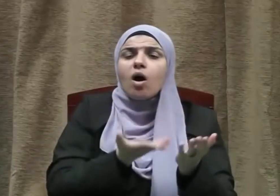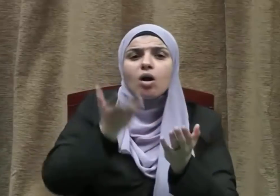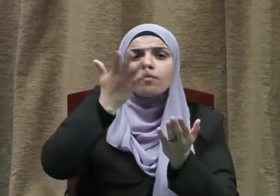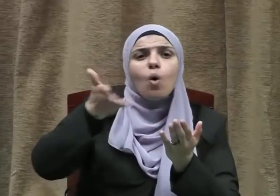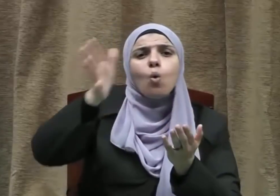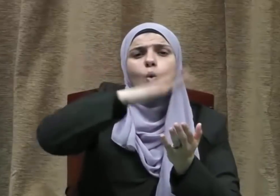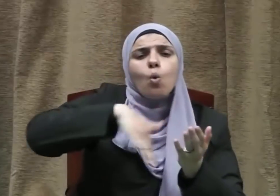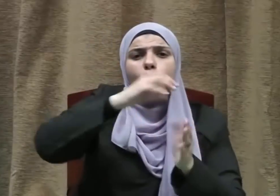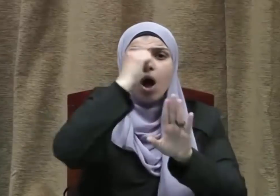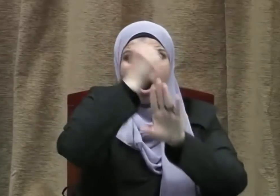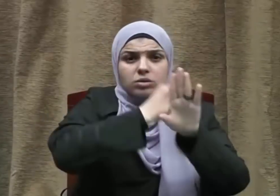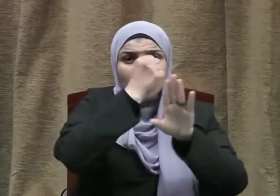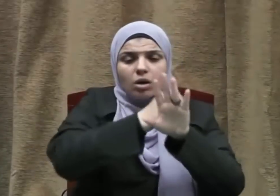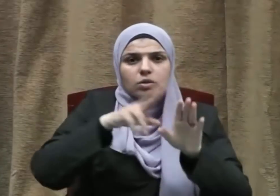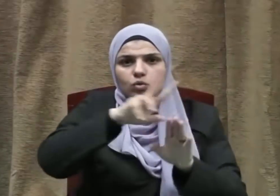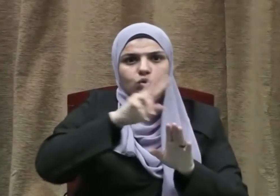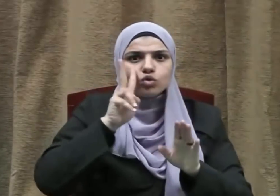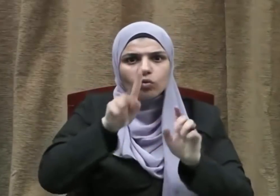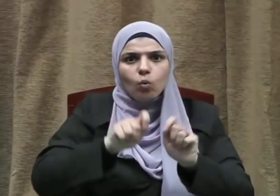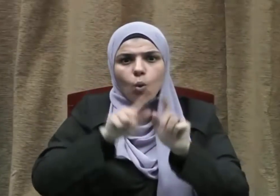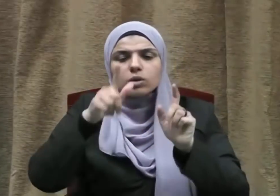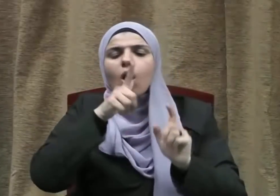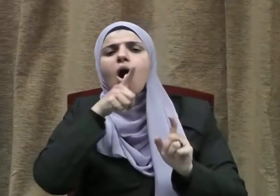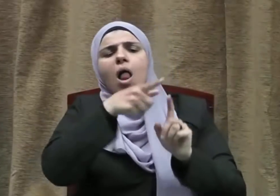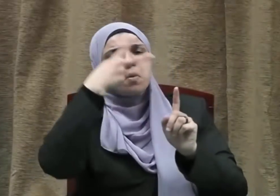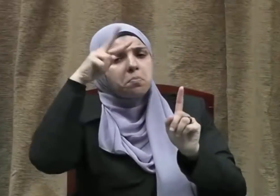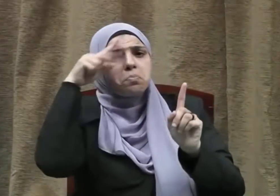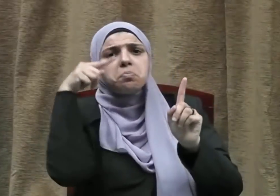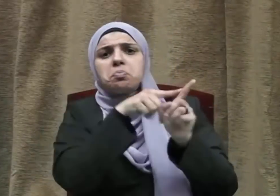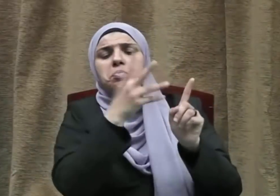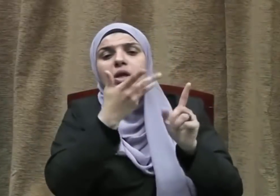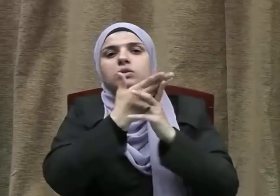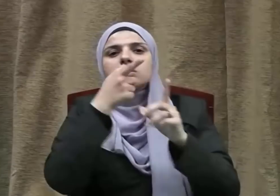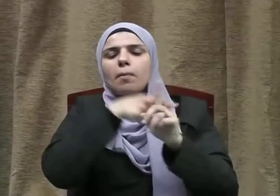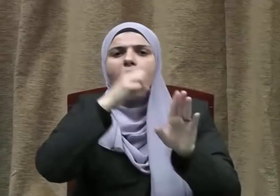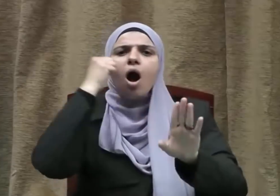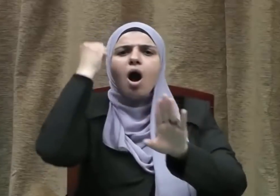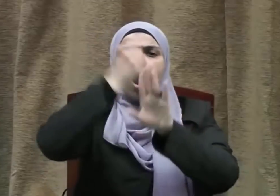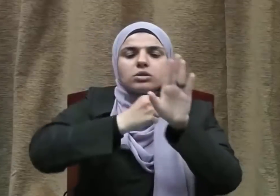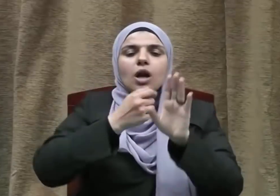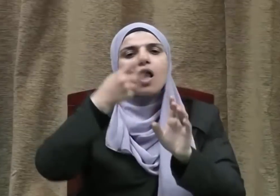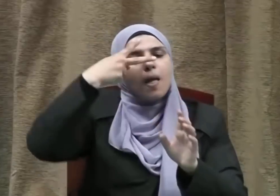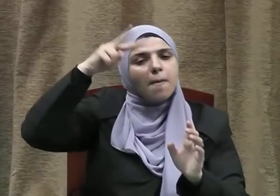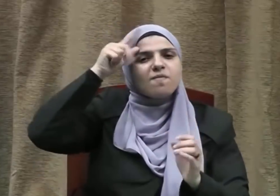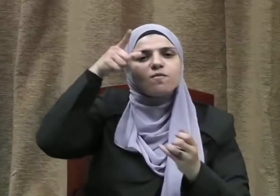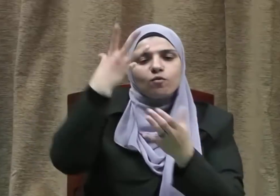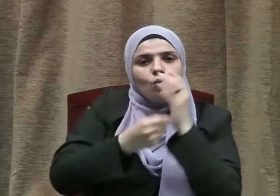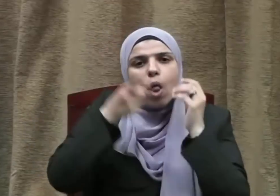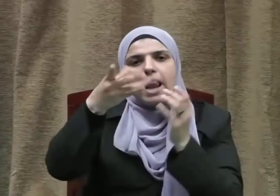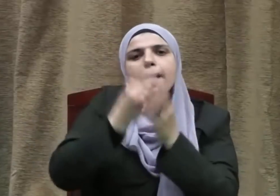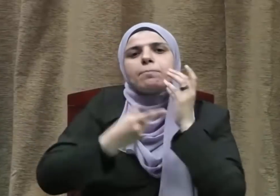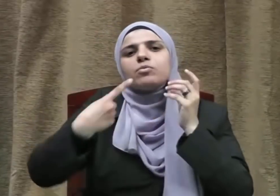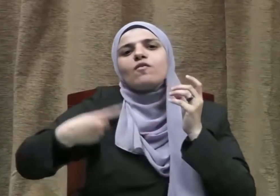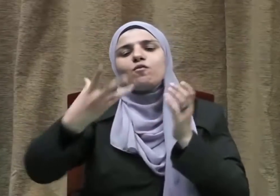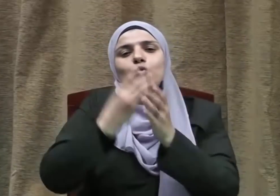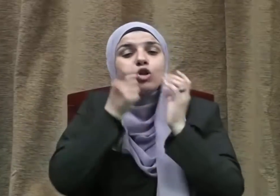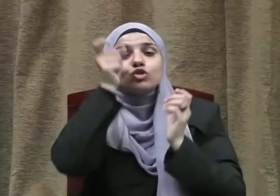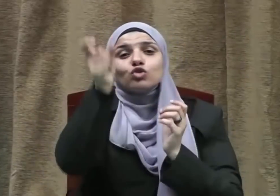يرفع لكل غادر لواء فيقال هذه غدرة فلان ابن